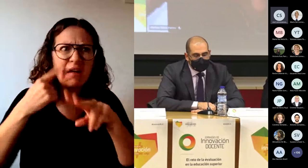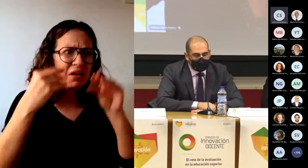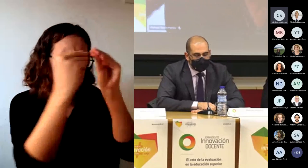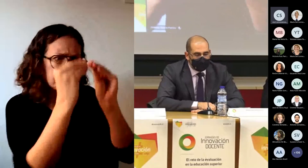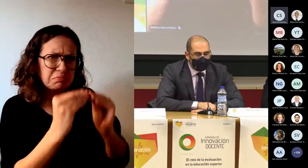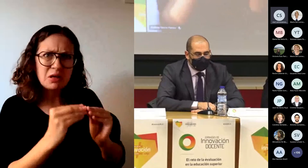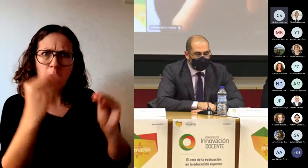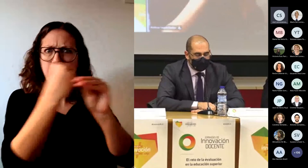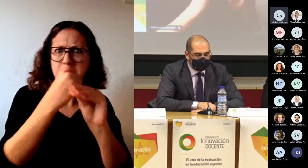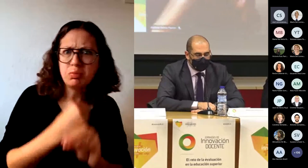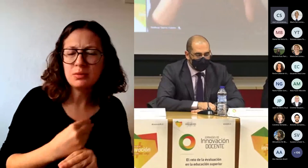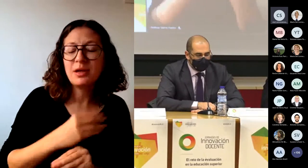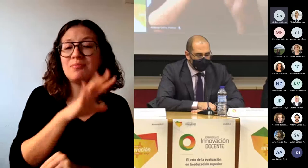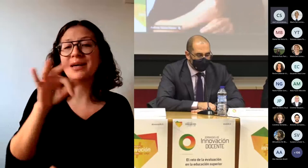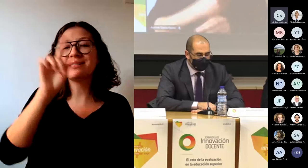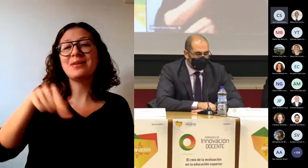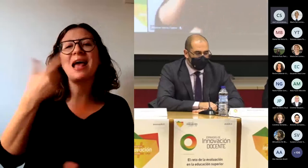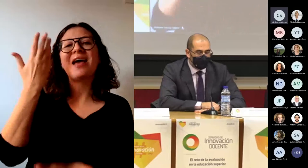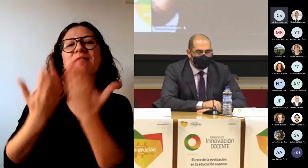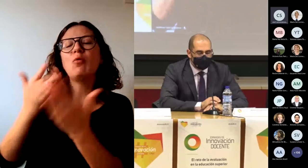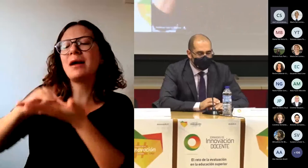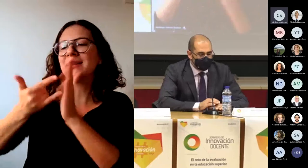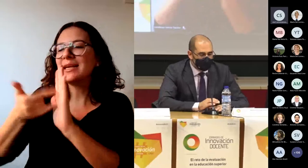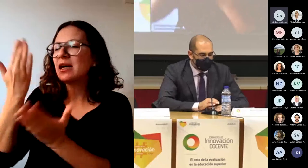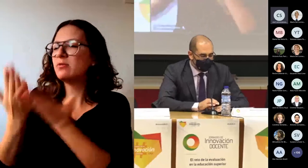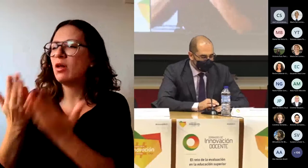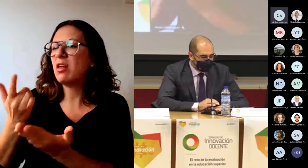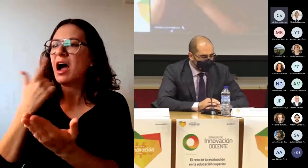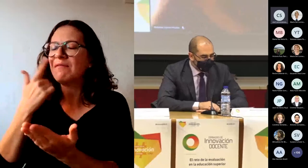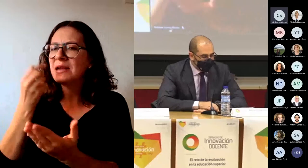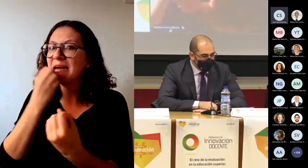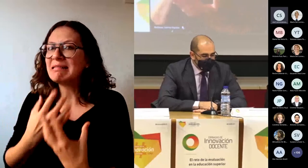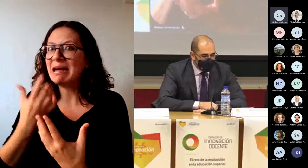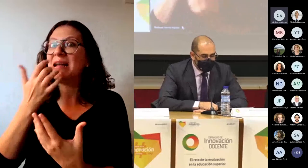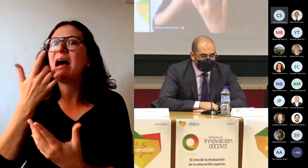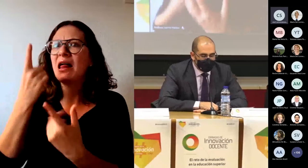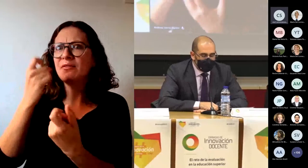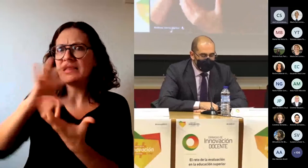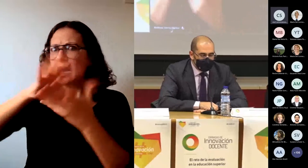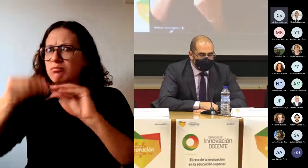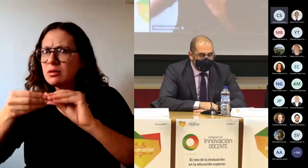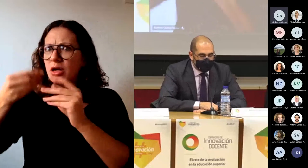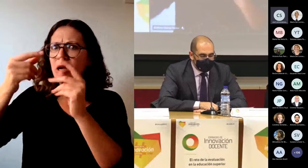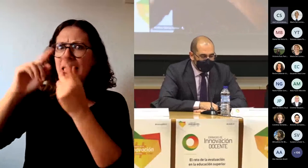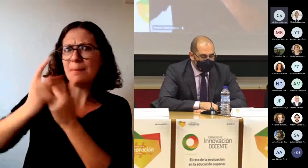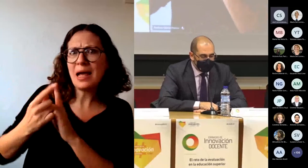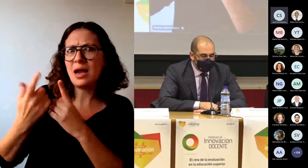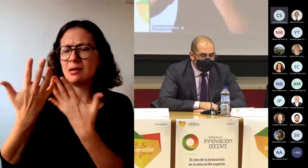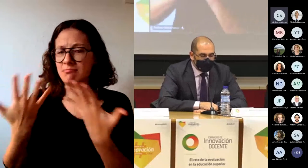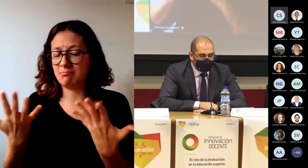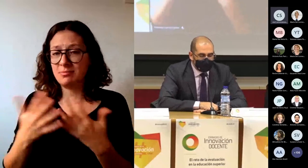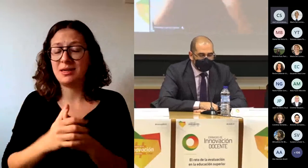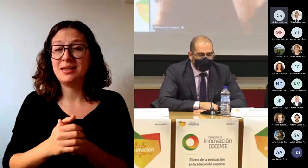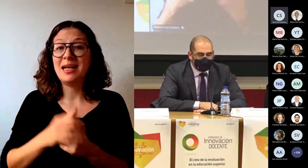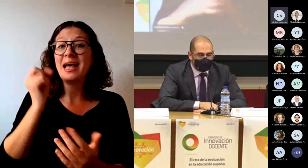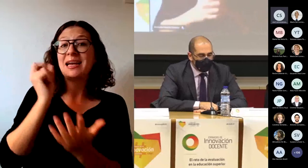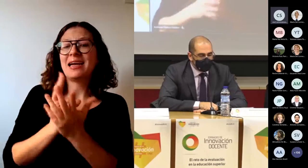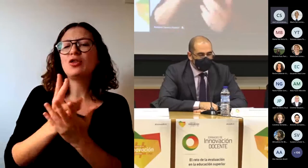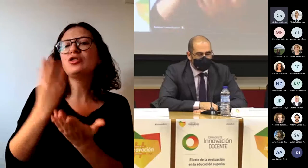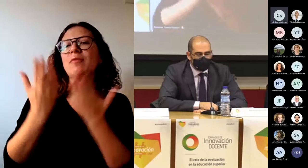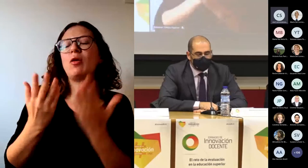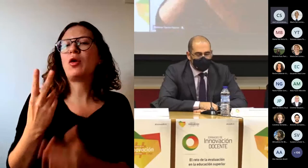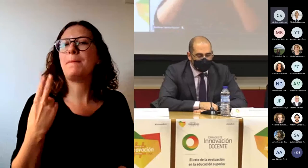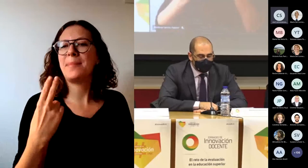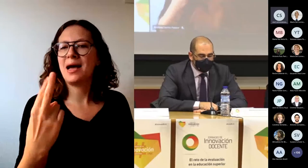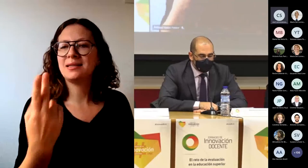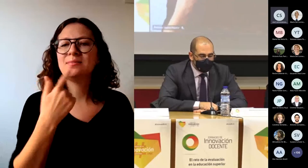técnicas de evaluación empleadas para su modificación o ajuste, es necesario. Los retos de la evaluación entre pares, la evaluación masiva, la evaluación en